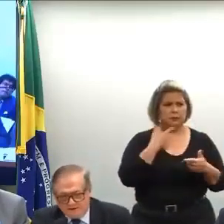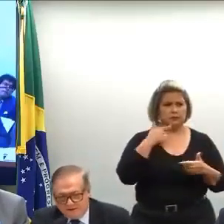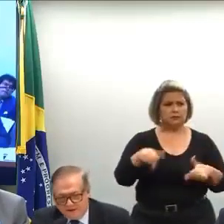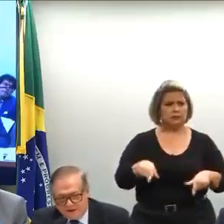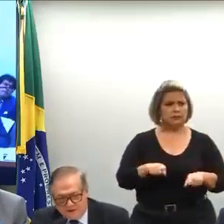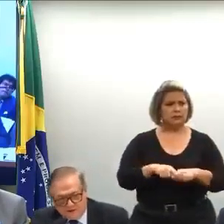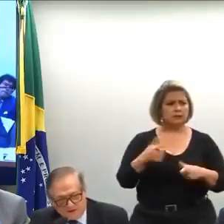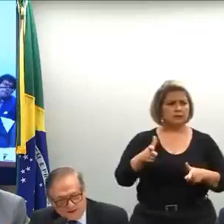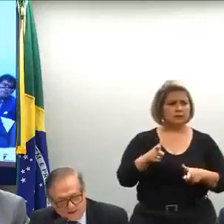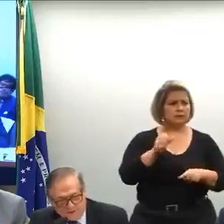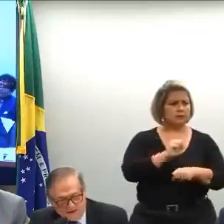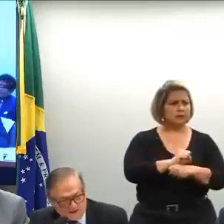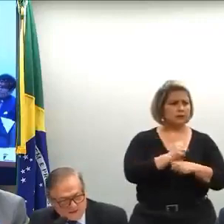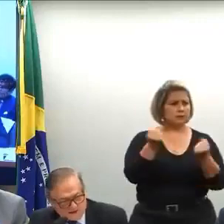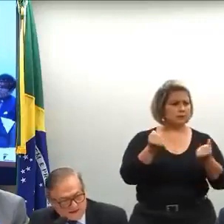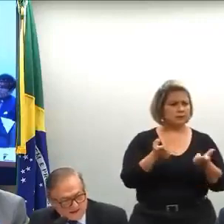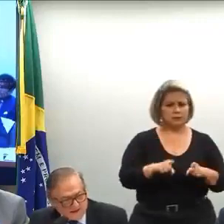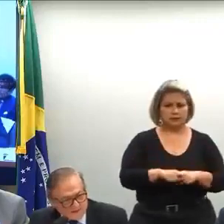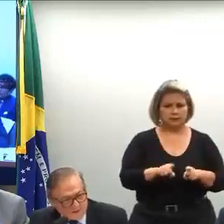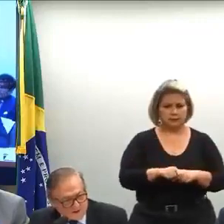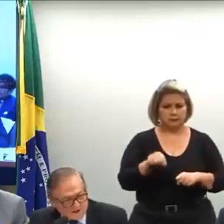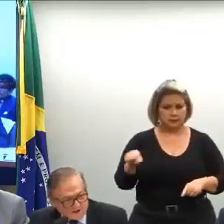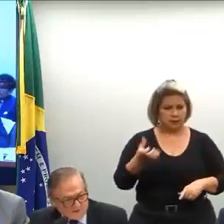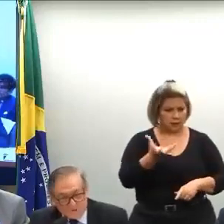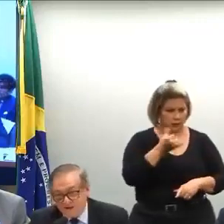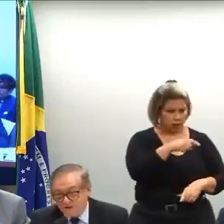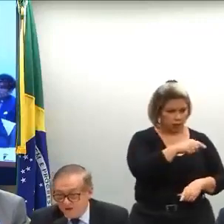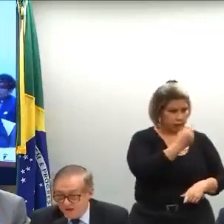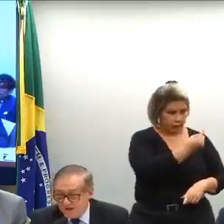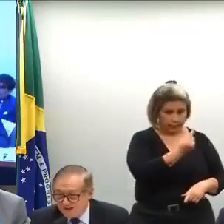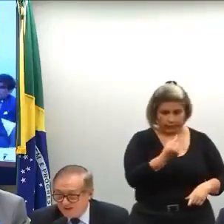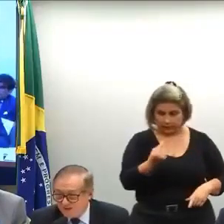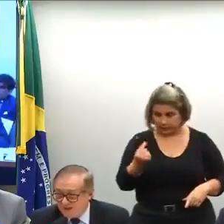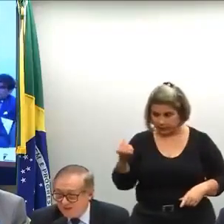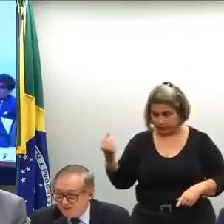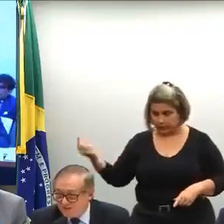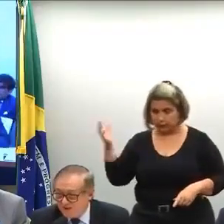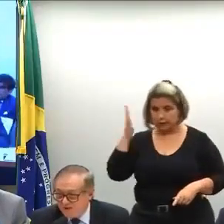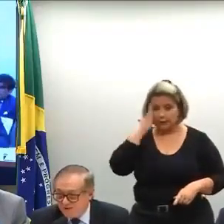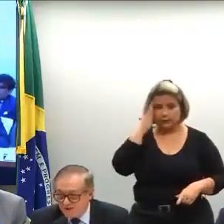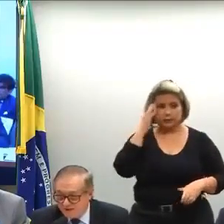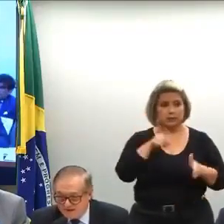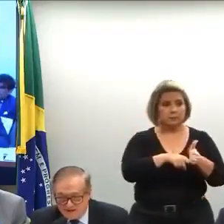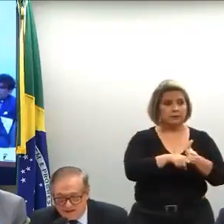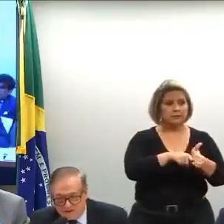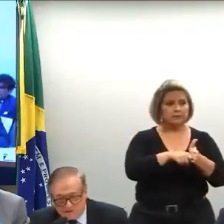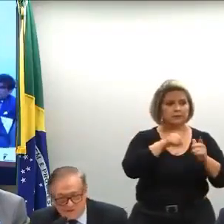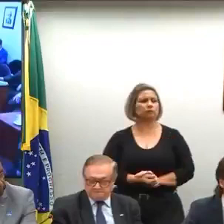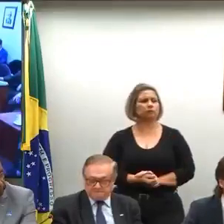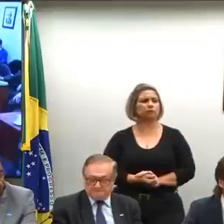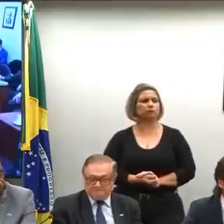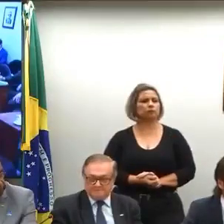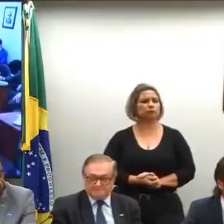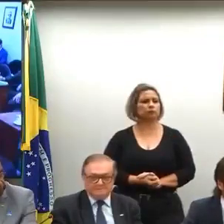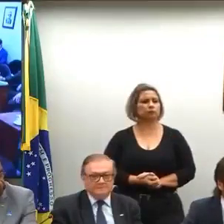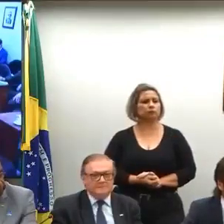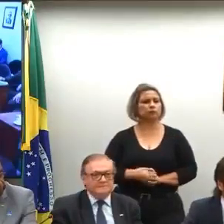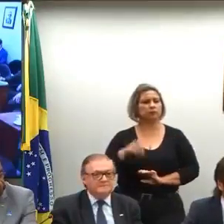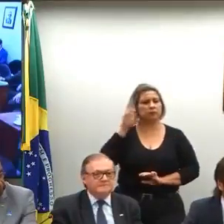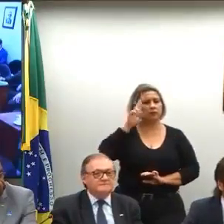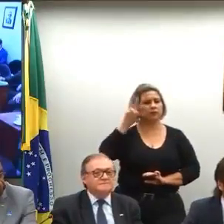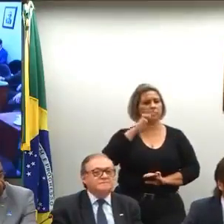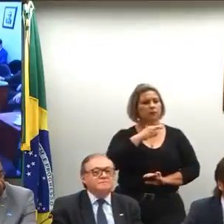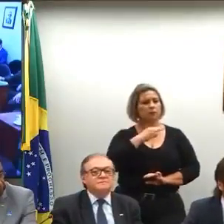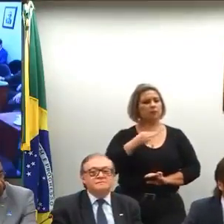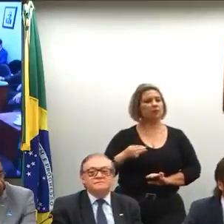pasta. A senhora quer ouvir cada uma das minhas secretarias? Pode, porque são eles que têm os dados quantitativos. Senhor ministro,